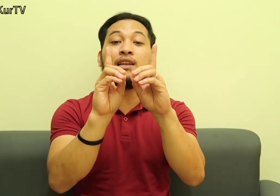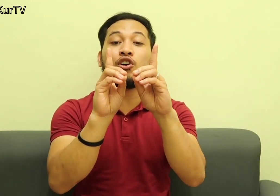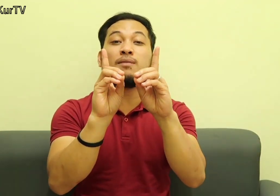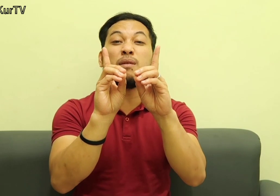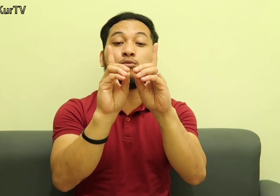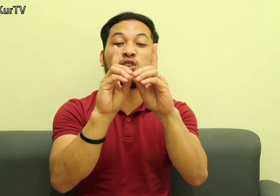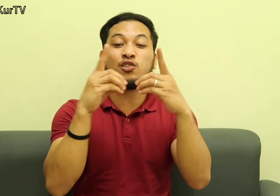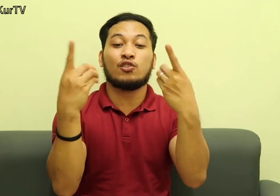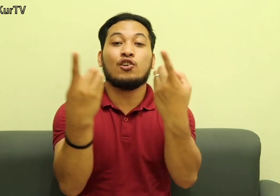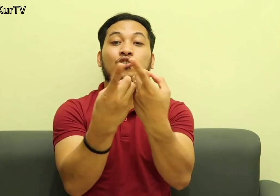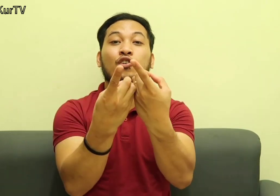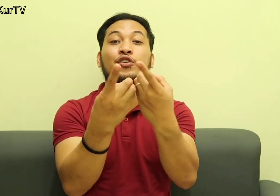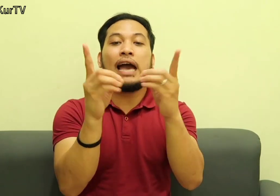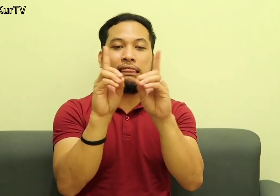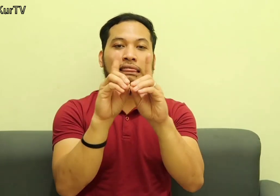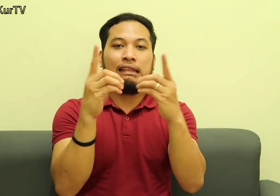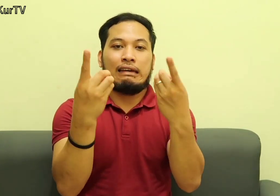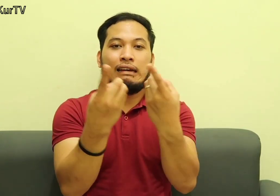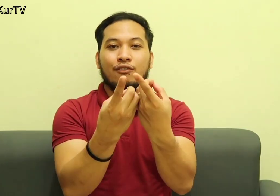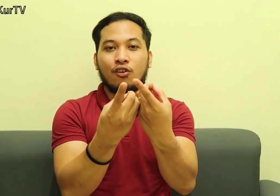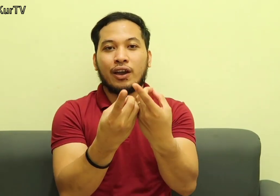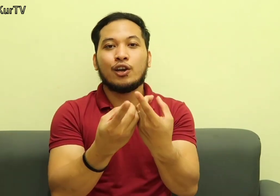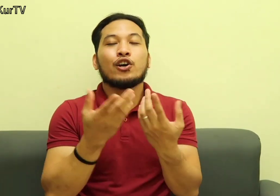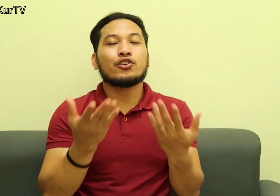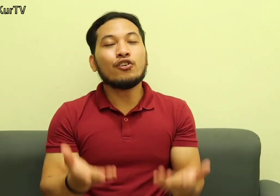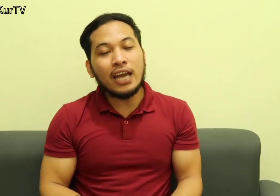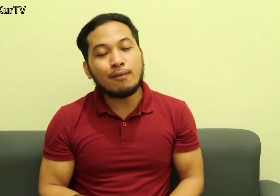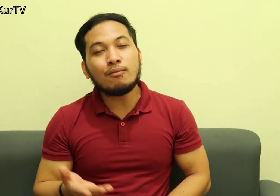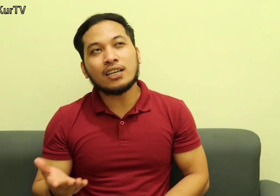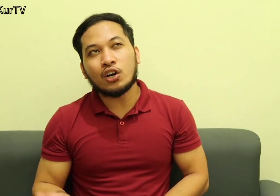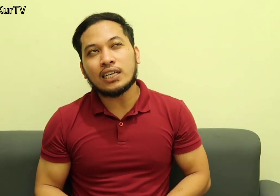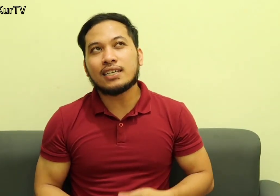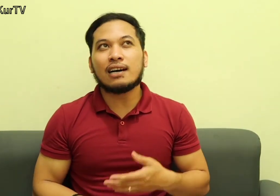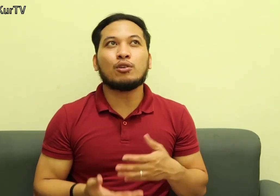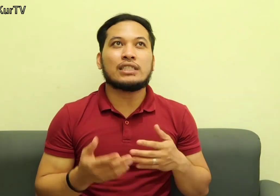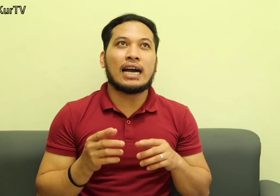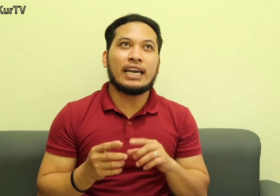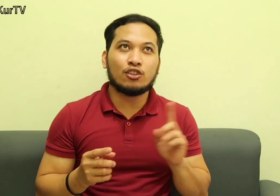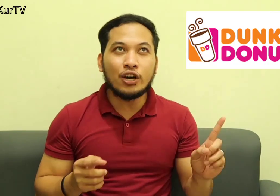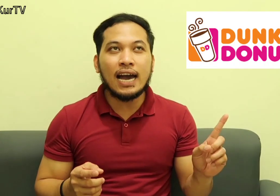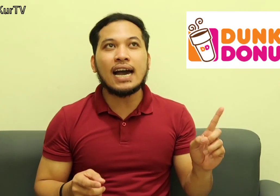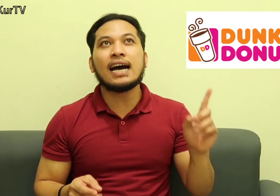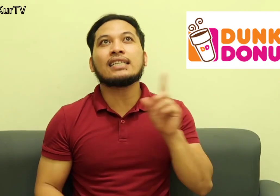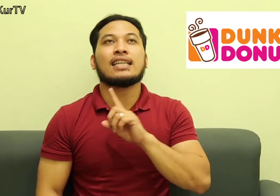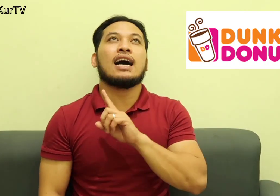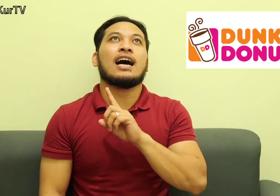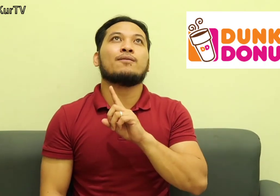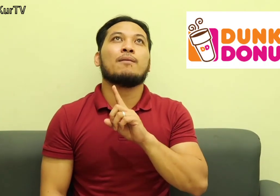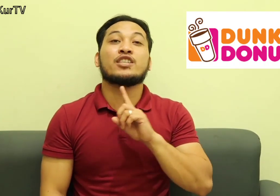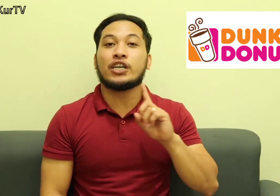kaya Dunkin Donut Ano pa Mr.